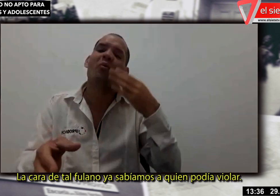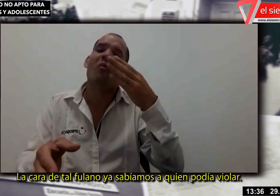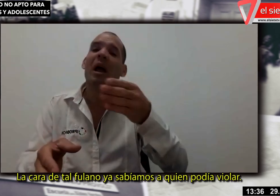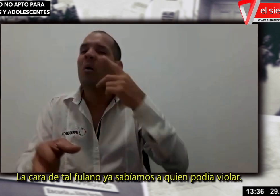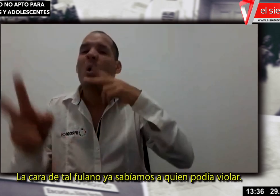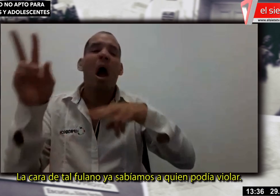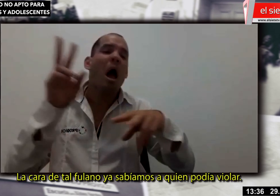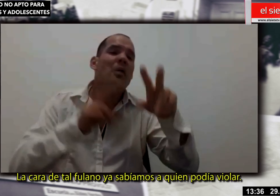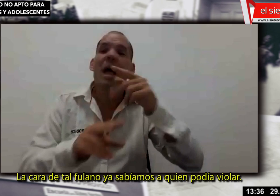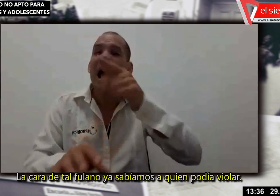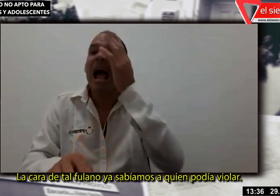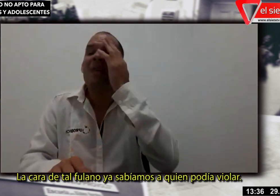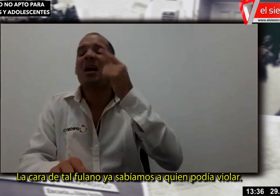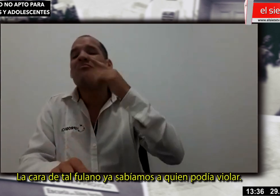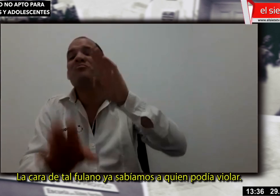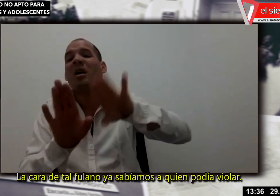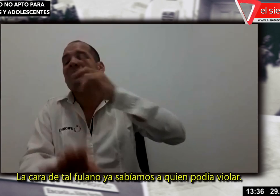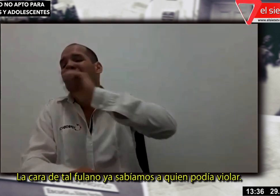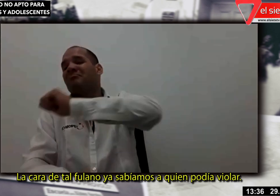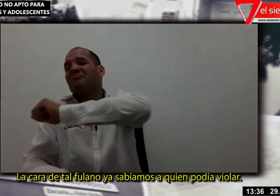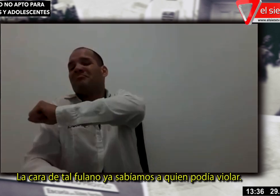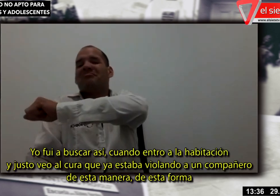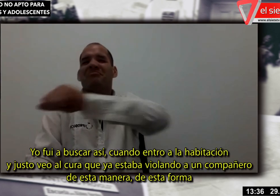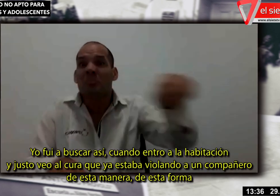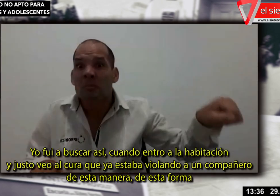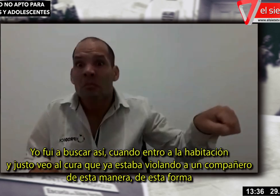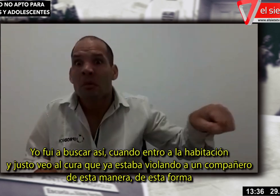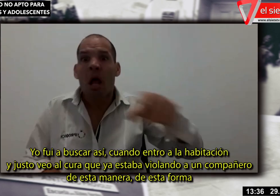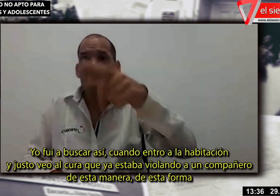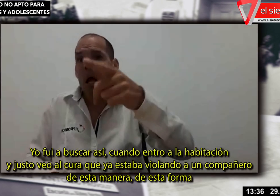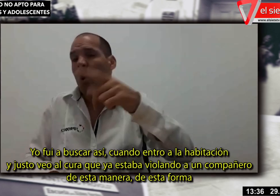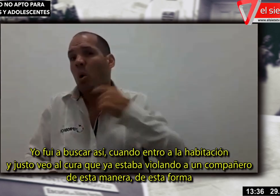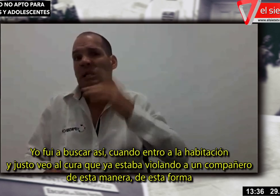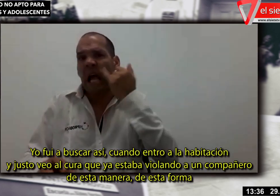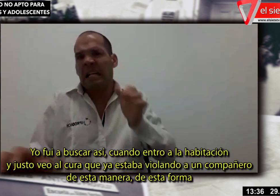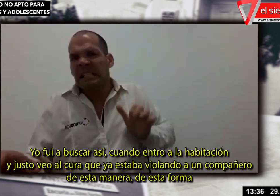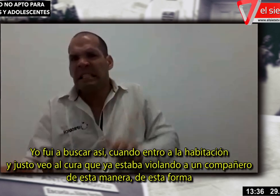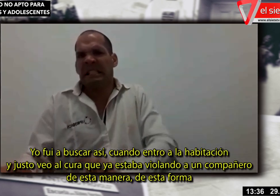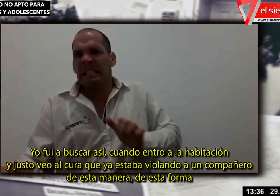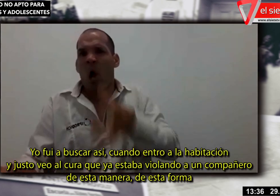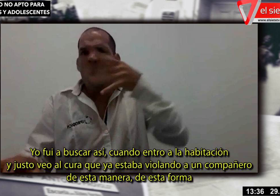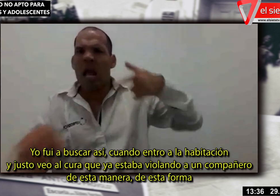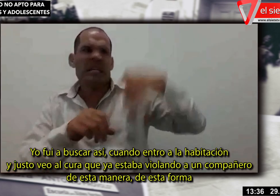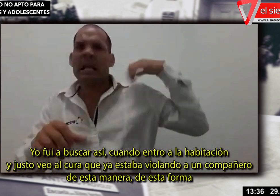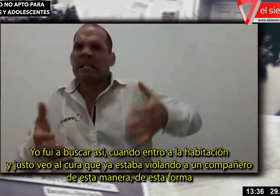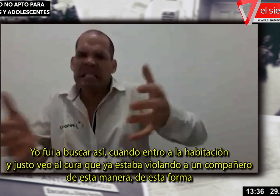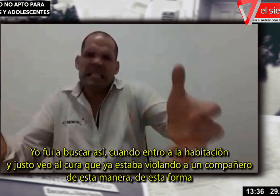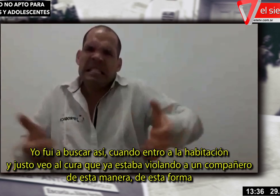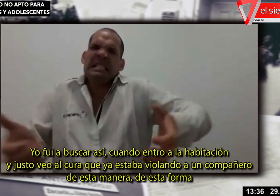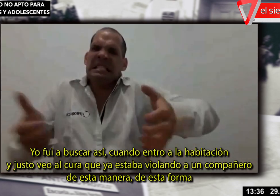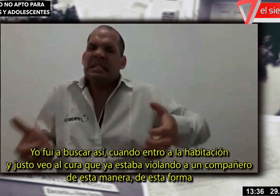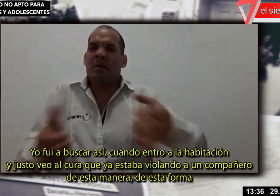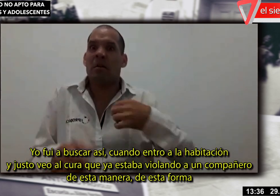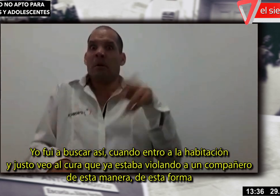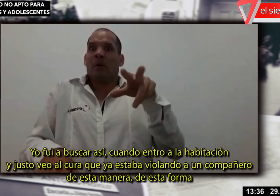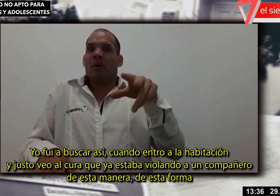La cara de tal fulano ya sabíamos quién era el que podía violarnos. Yo fui a buscar, así, cuando entro a la habitación y justo